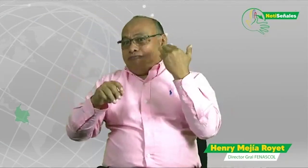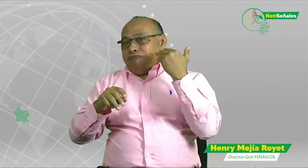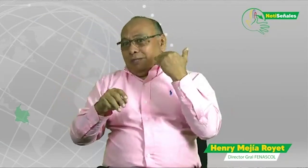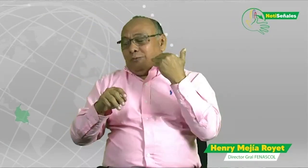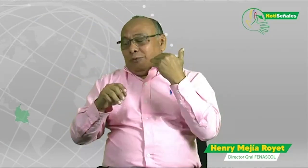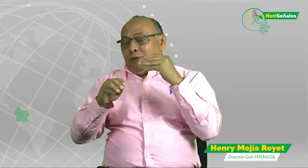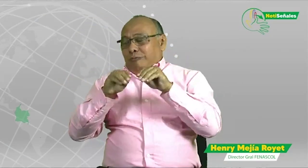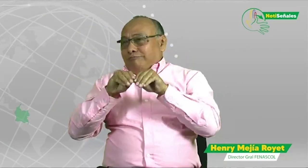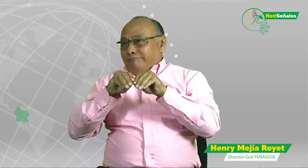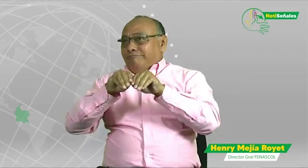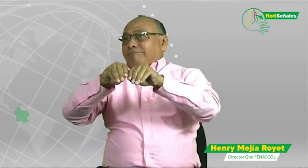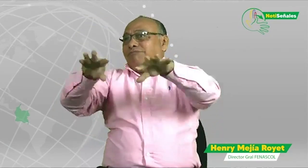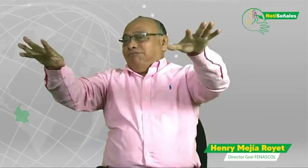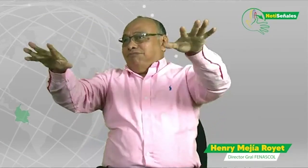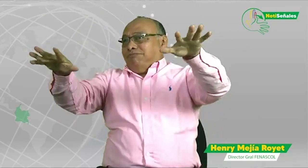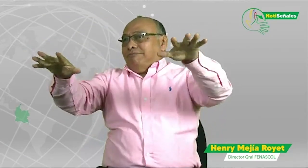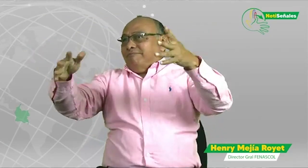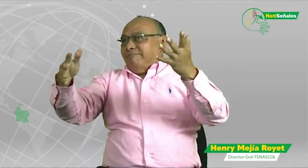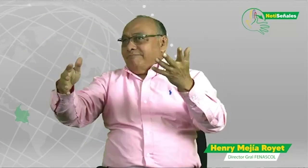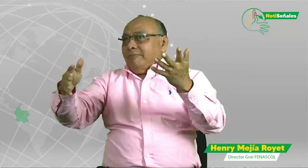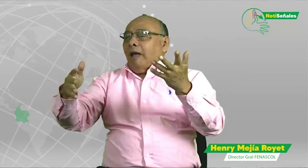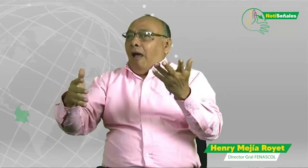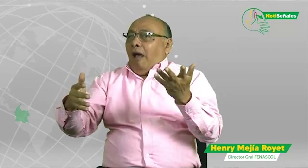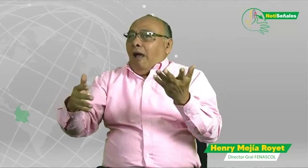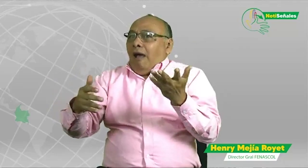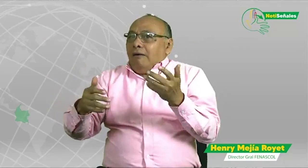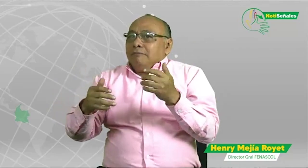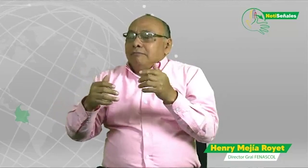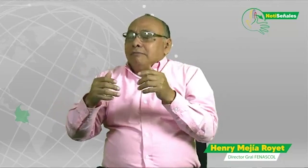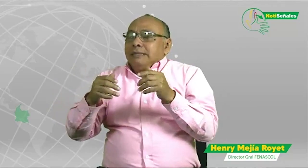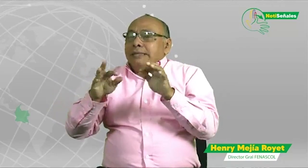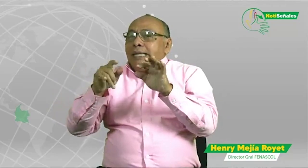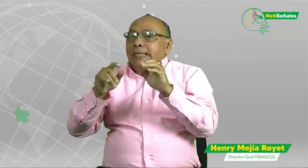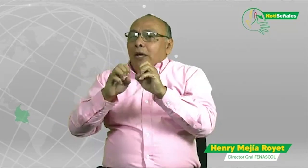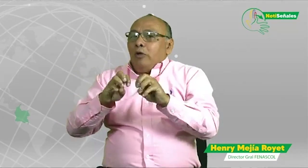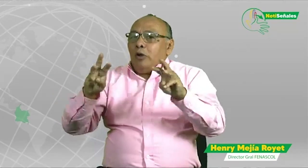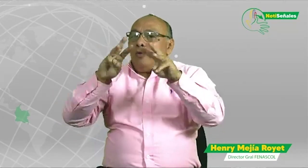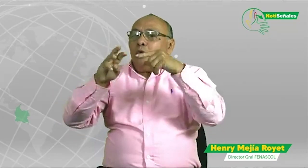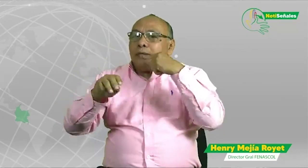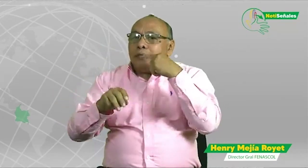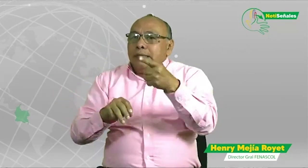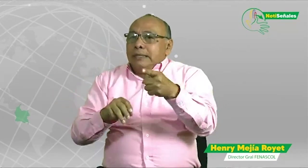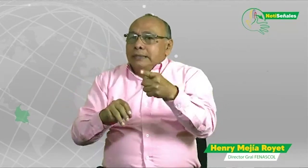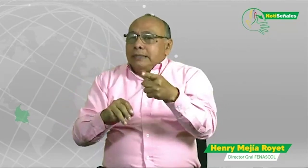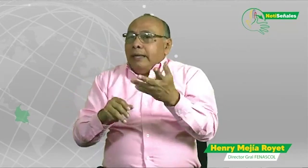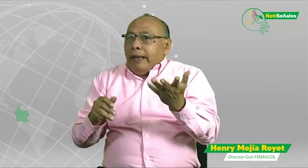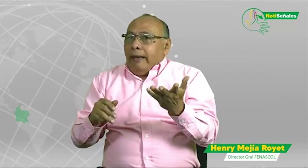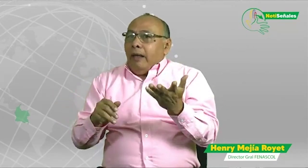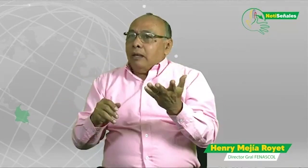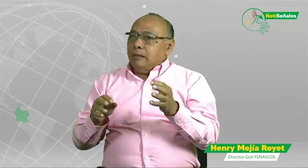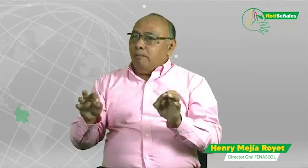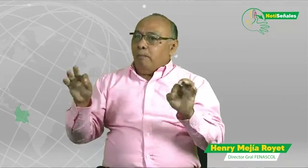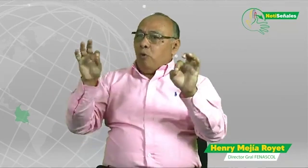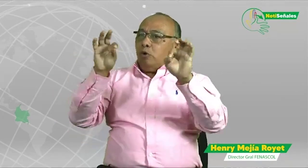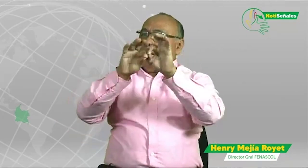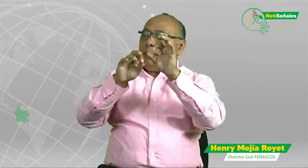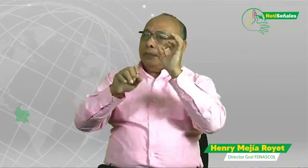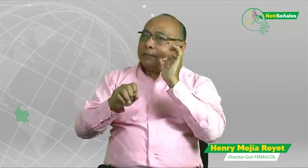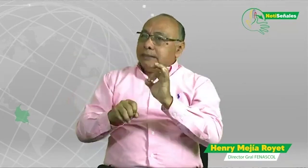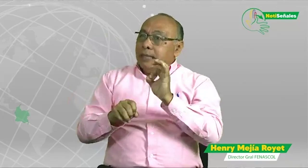de la ONU hizo esta clase de divulgación en la cual mencionó de